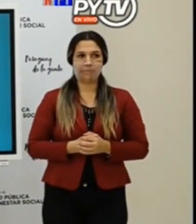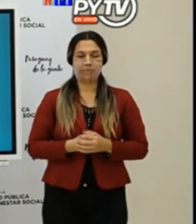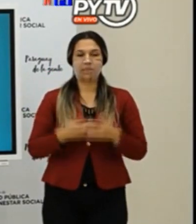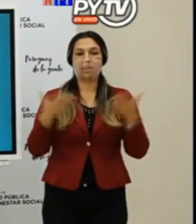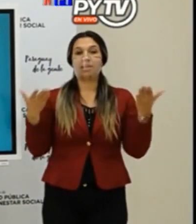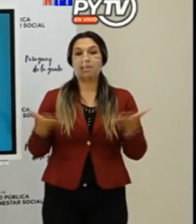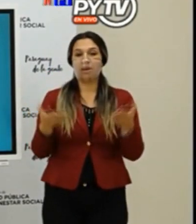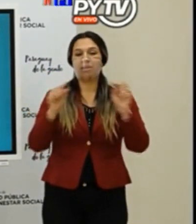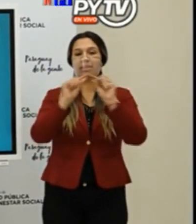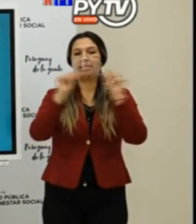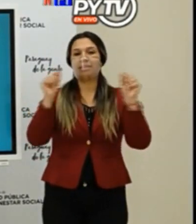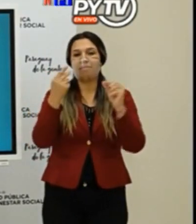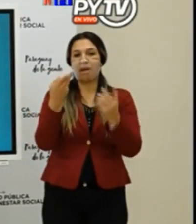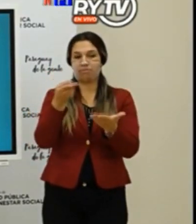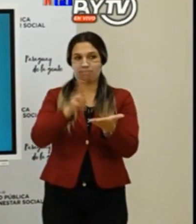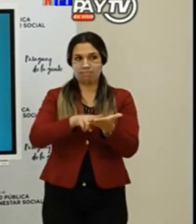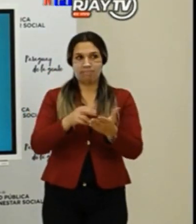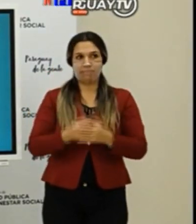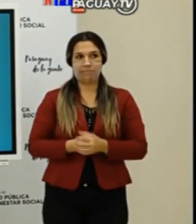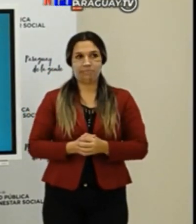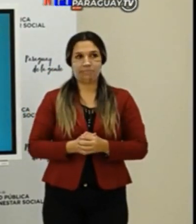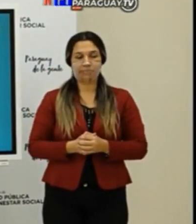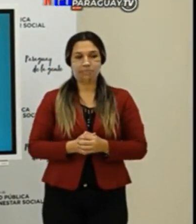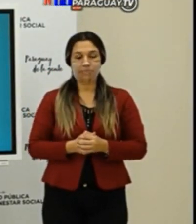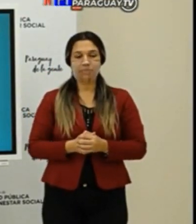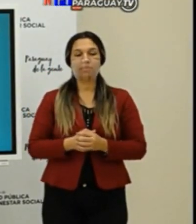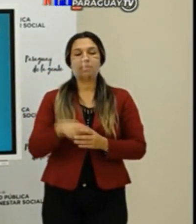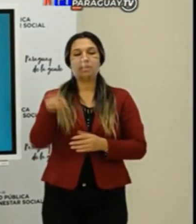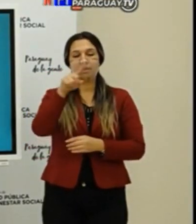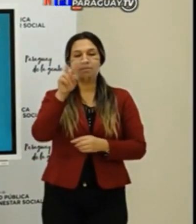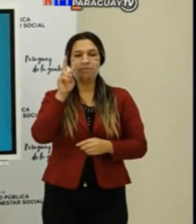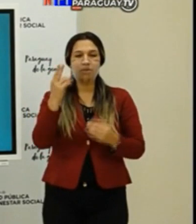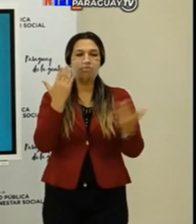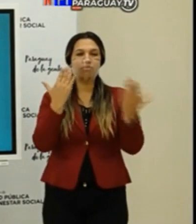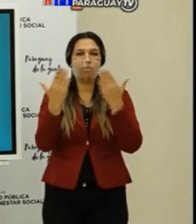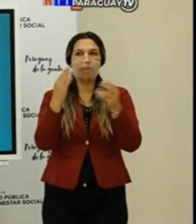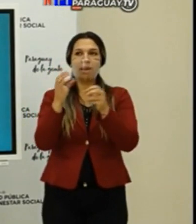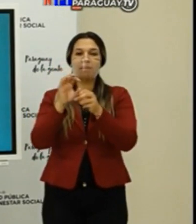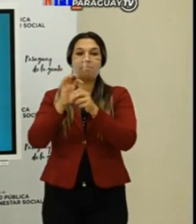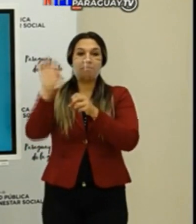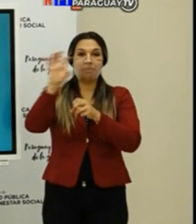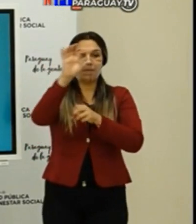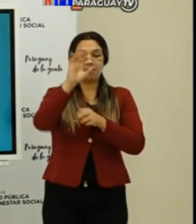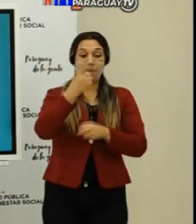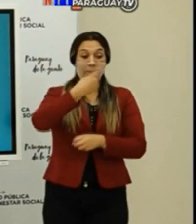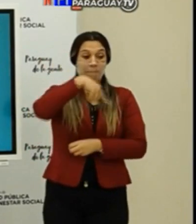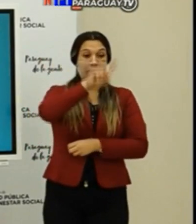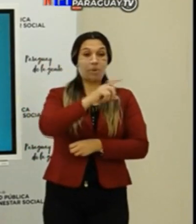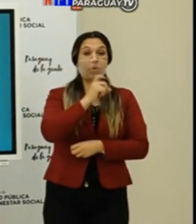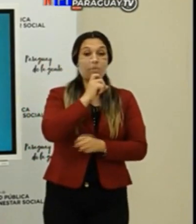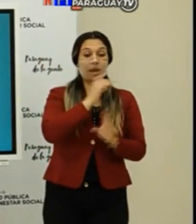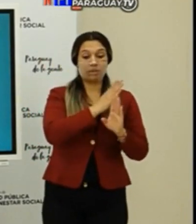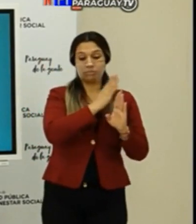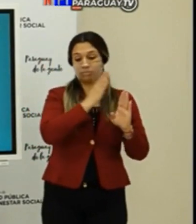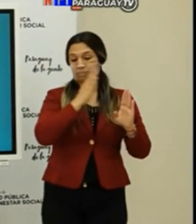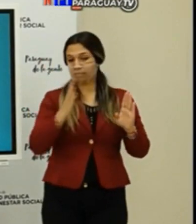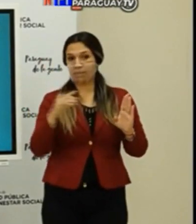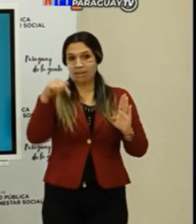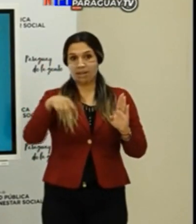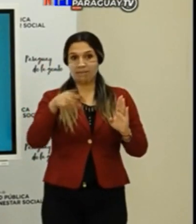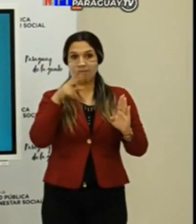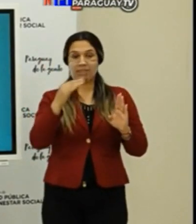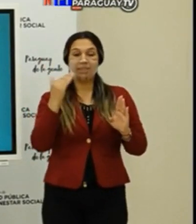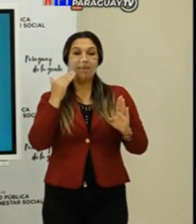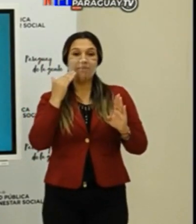Hablemos un poco de mortalidad y comparemos un poco con la región. Desde el primero de marzo a esta fecha, todos los casos, todos los